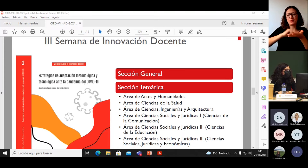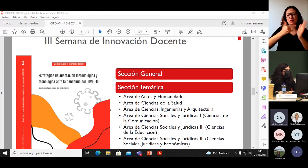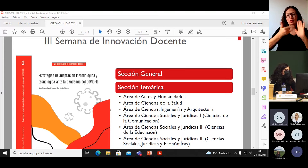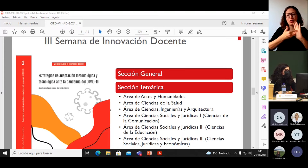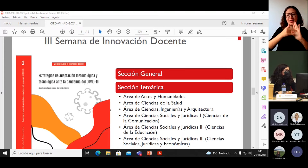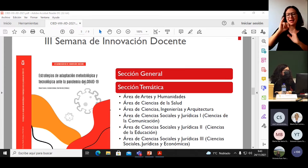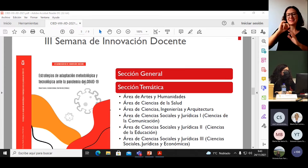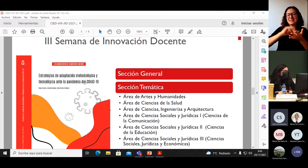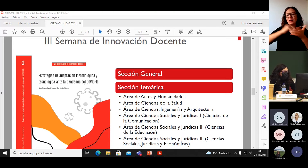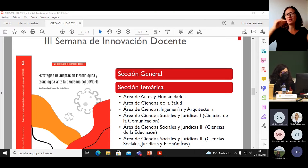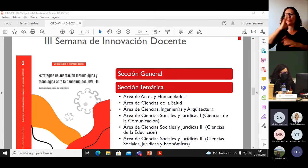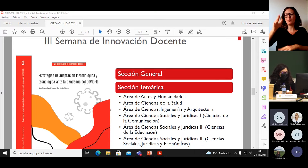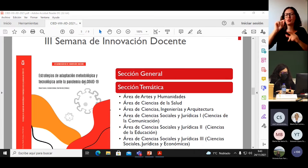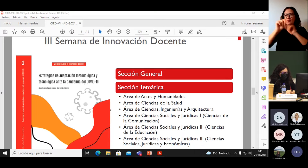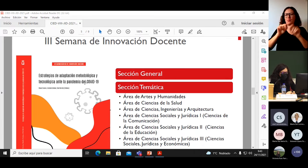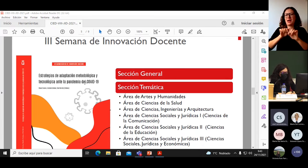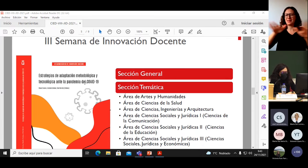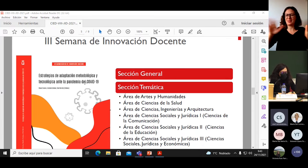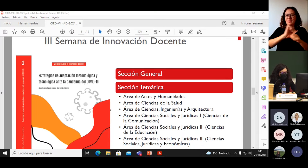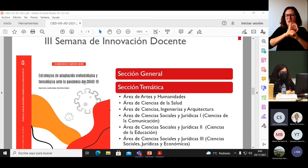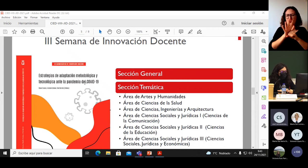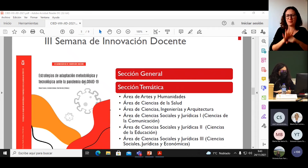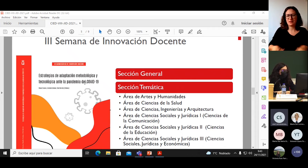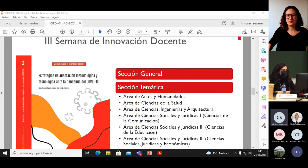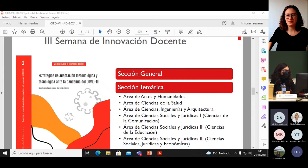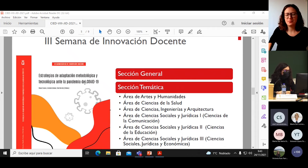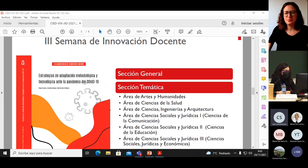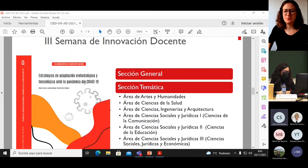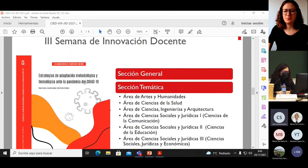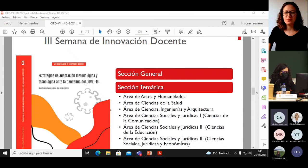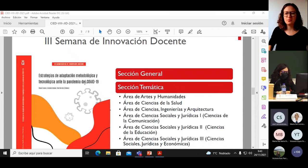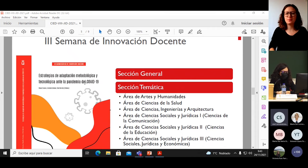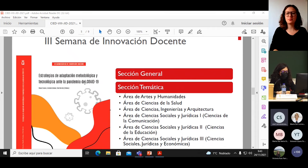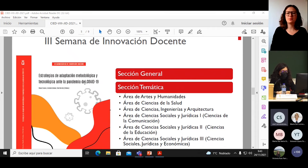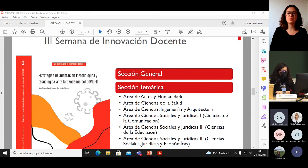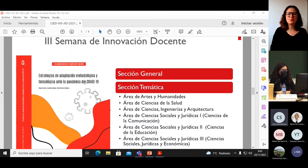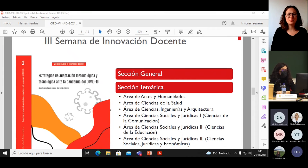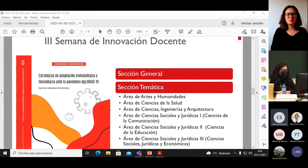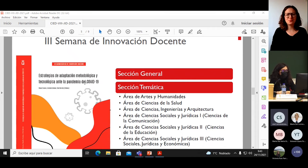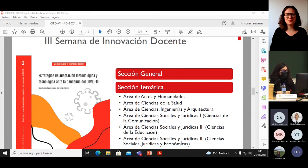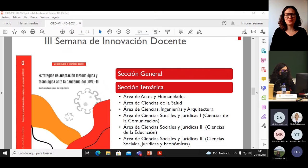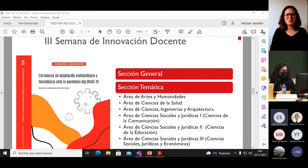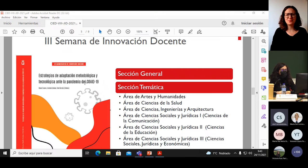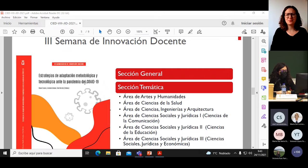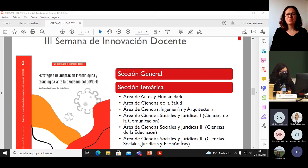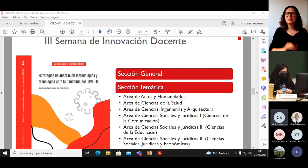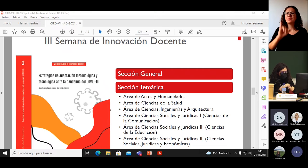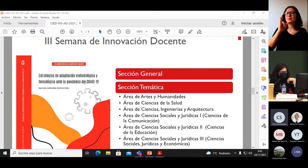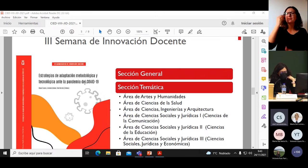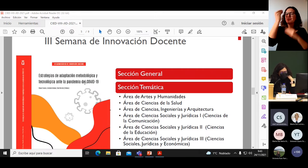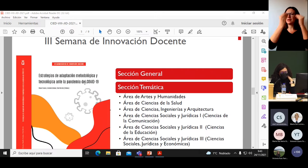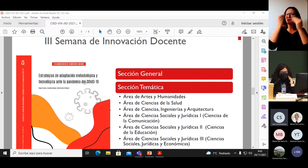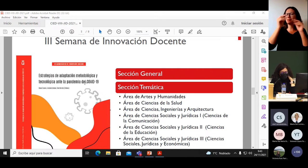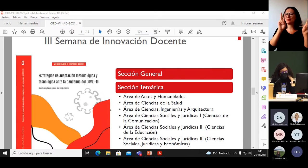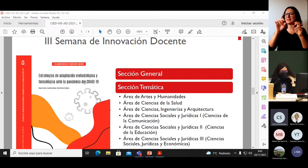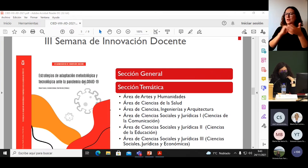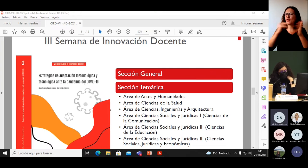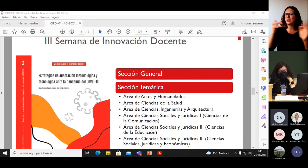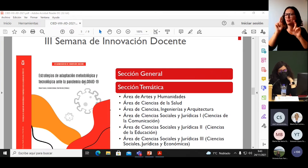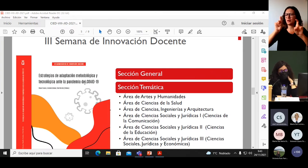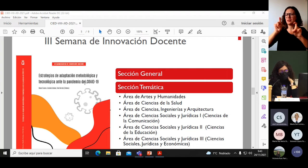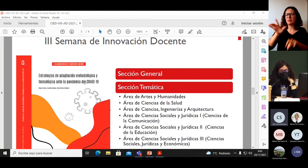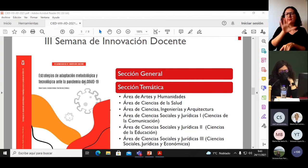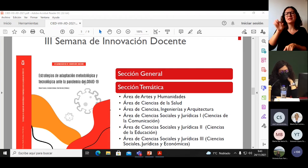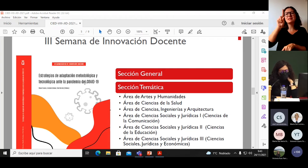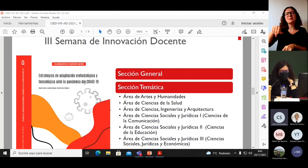Este texto, como todos los años, recoge las reflexiones de especialistas en tecnología educativa y las prácticas, tanto de